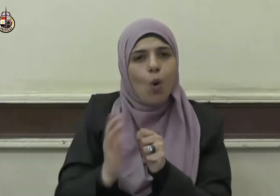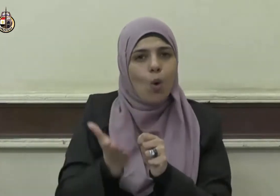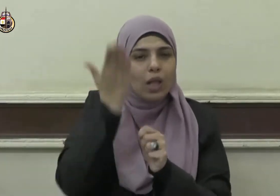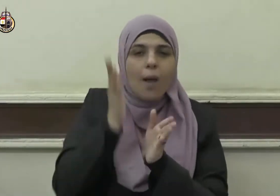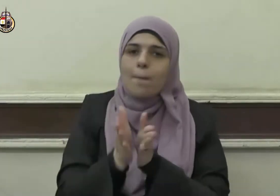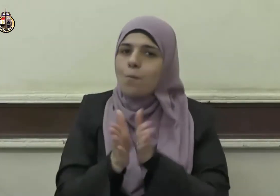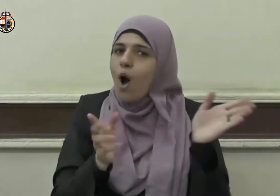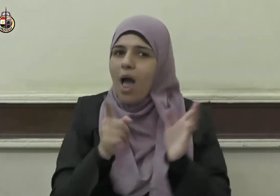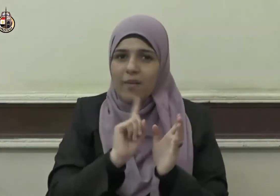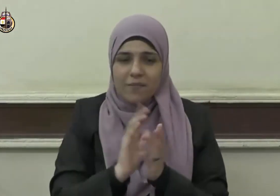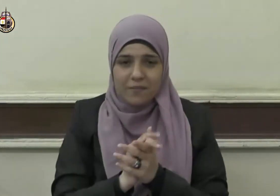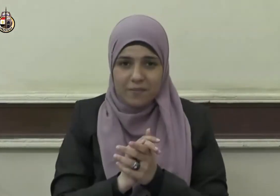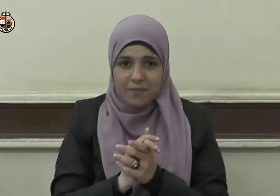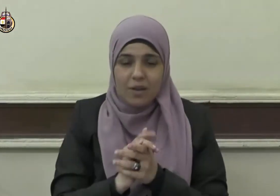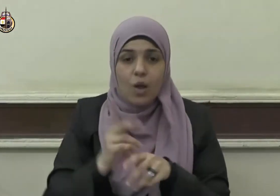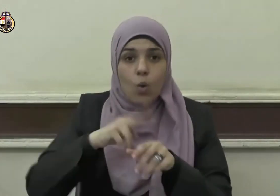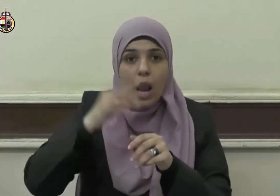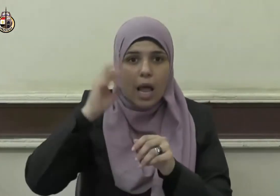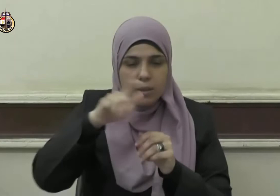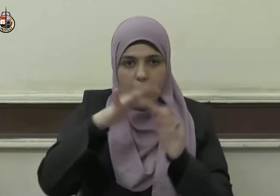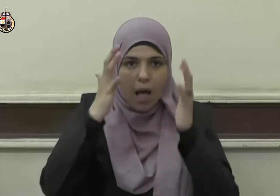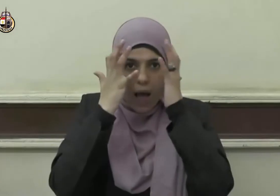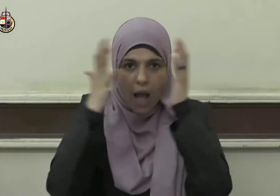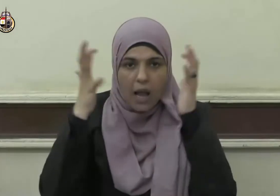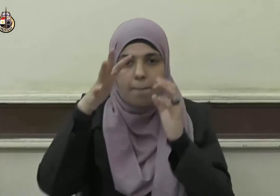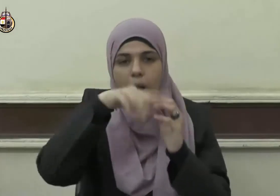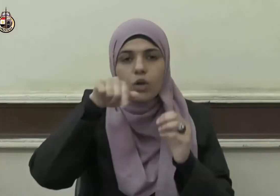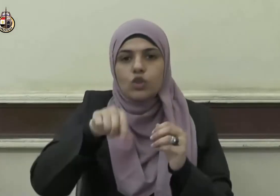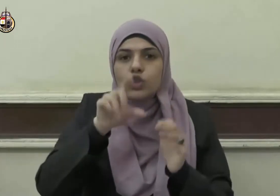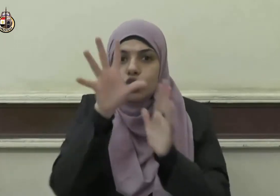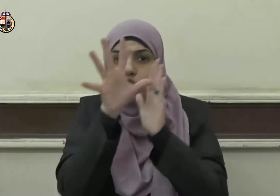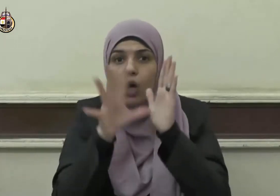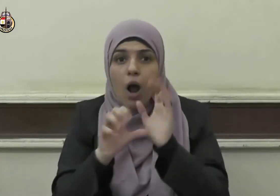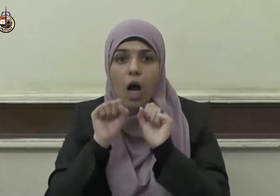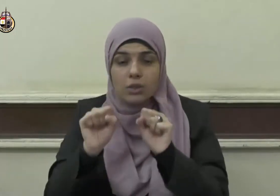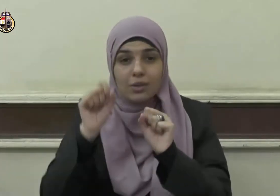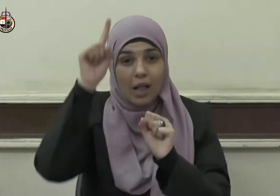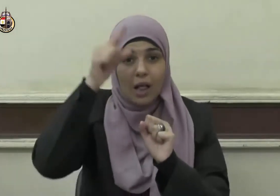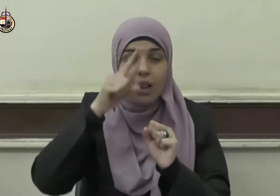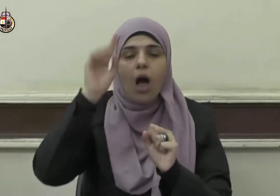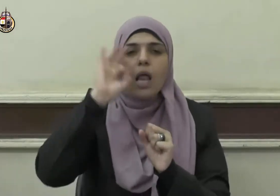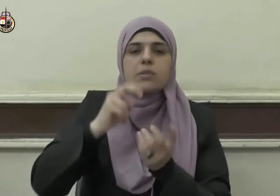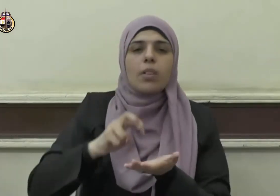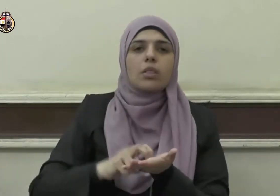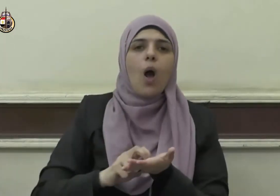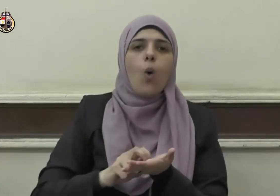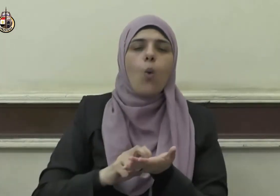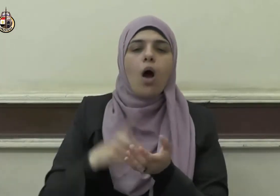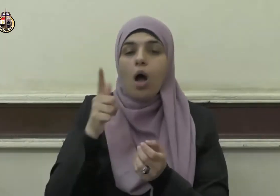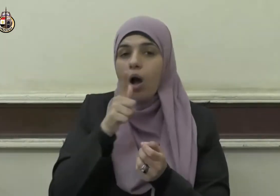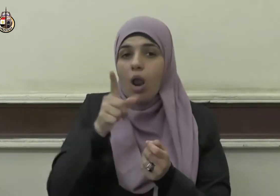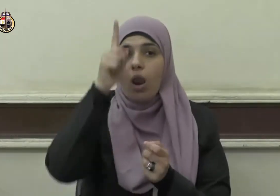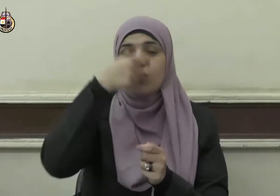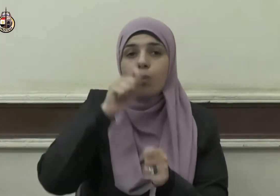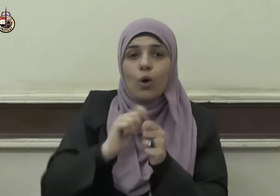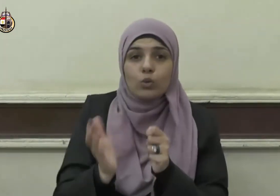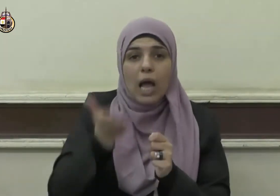والحكمة من شرعه وهي التقوى قال تعالى يا أيها الذين